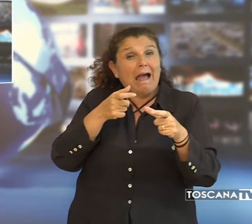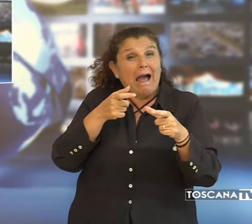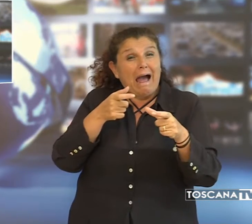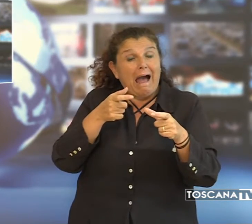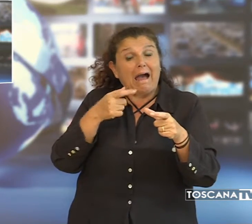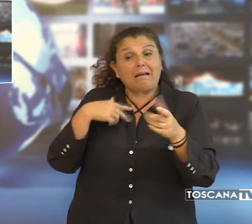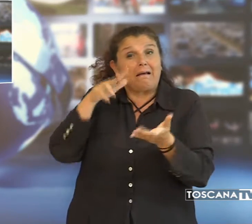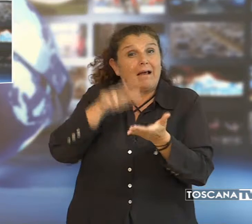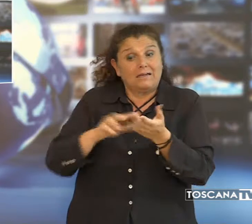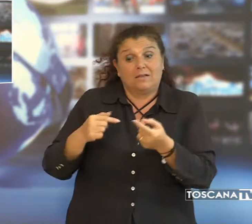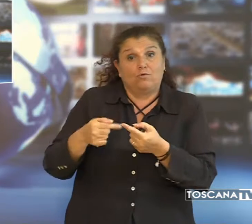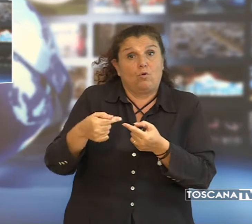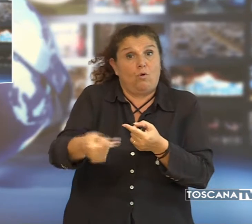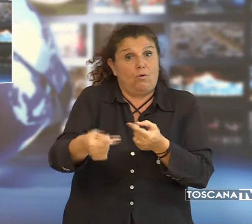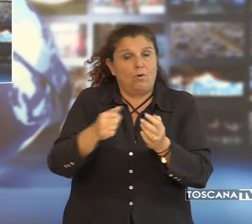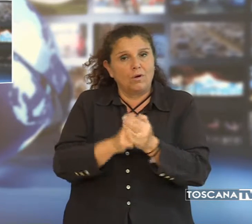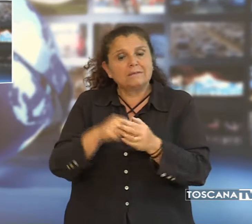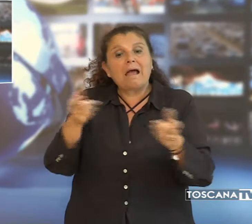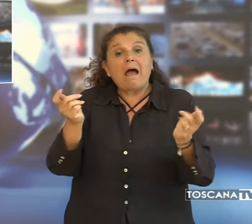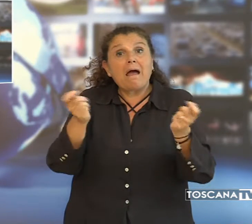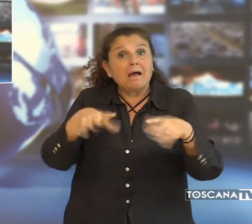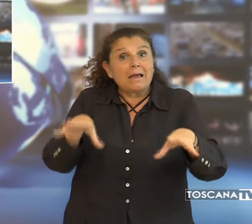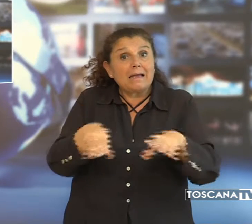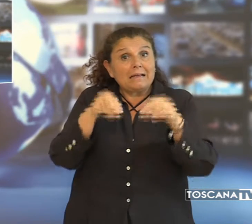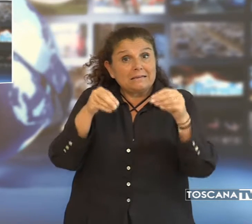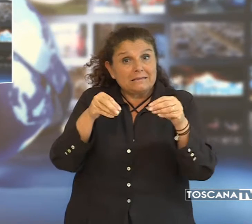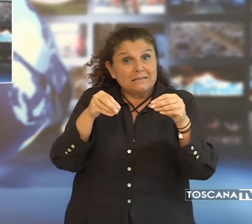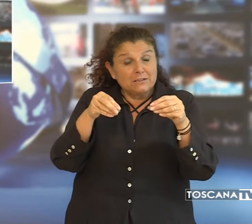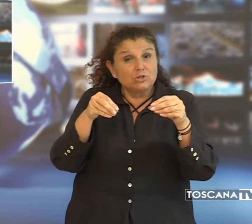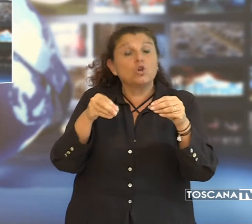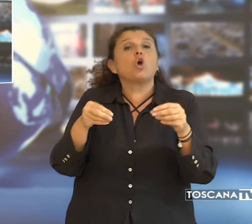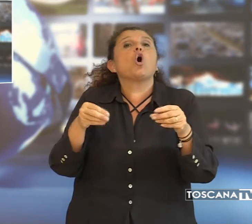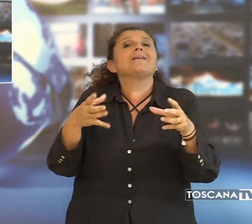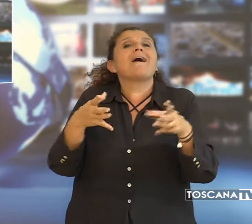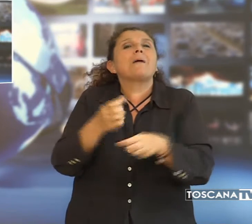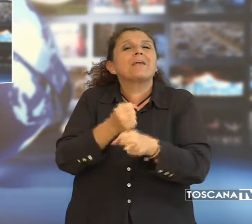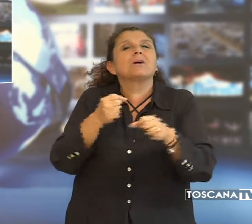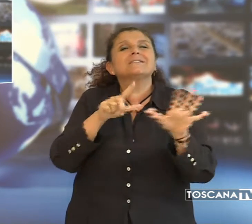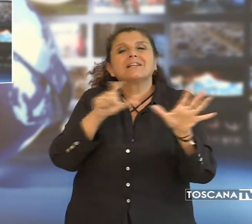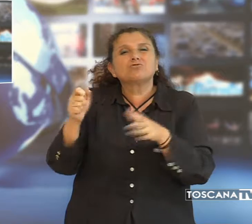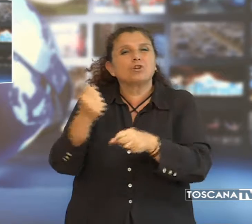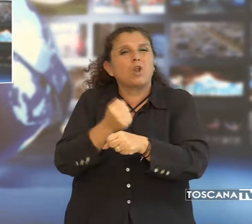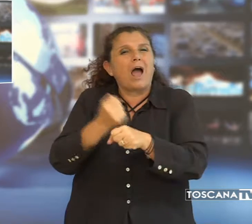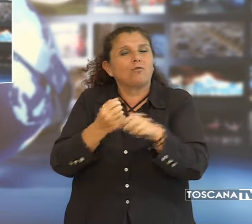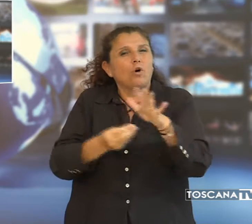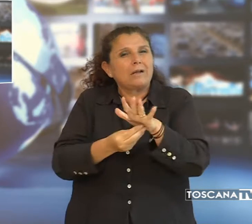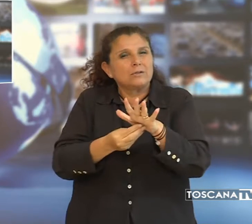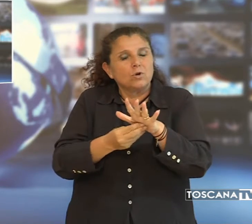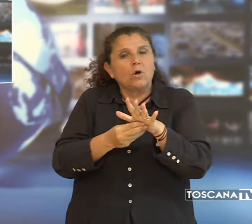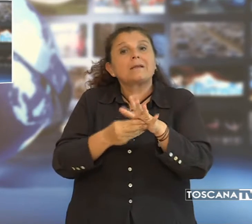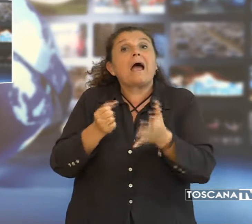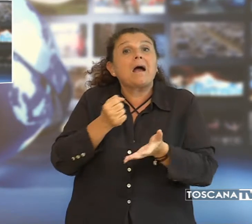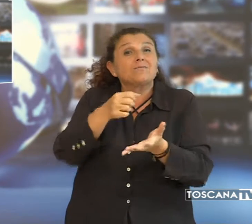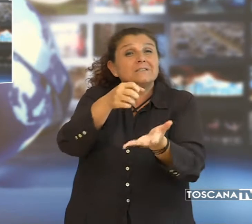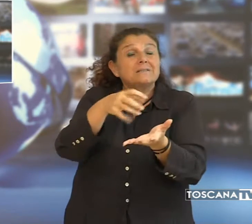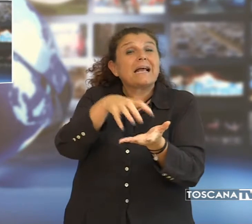fino ad oggi. Dall'attivazione dei tre laminatoi con l'impiego di 700 lavoratori all'investimento in